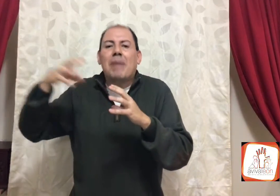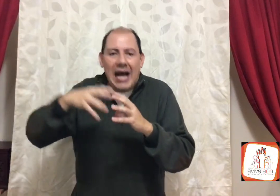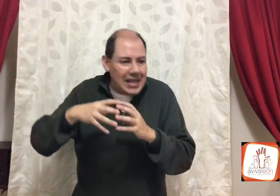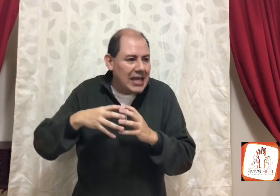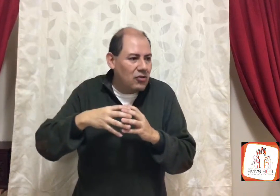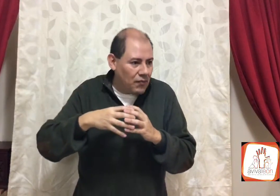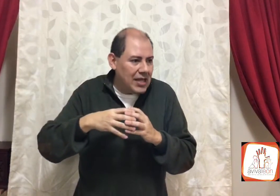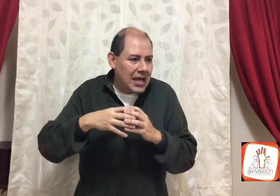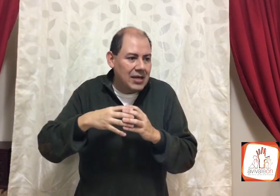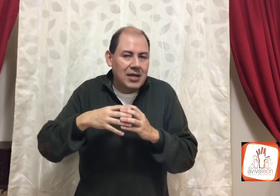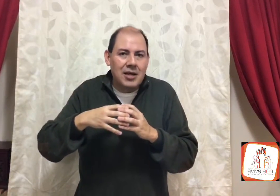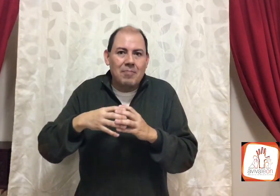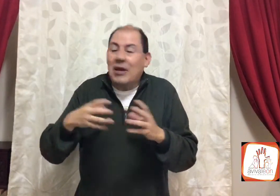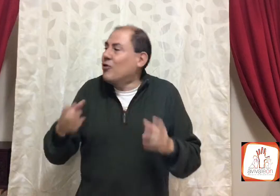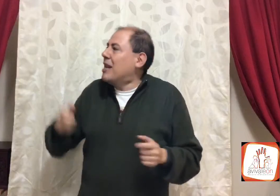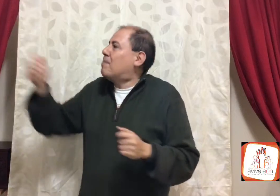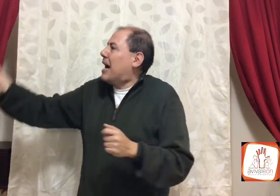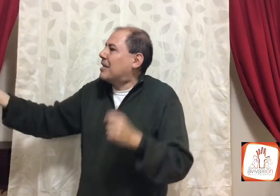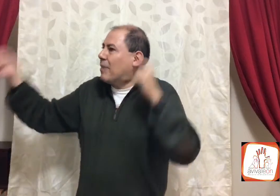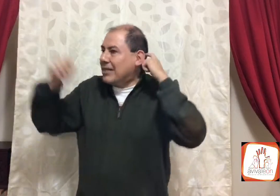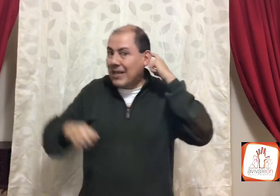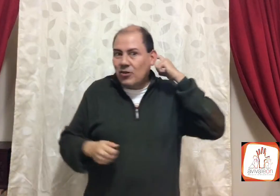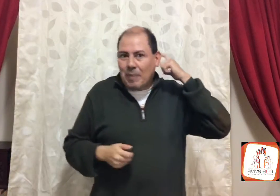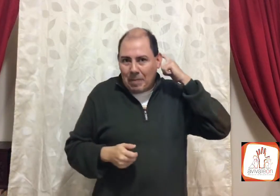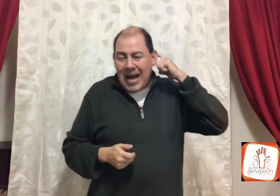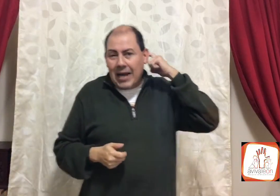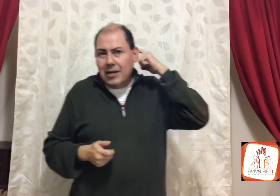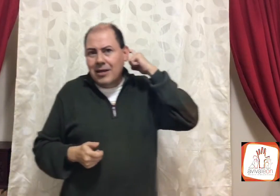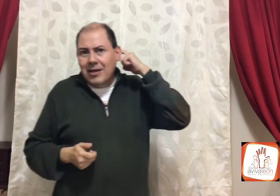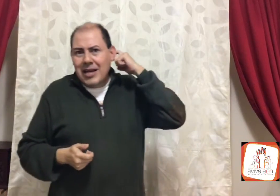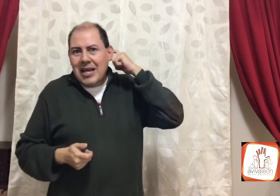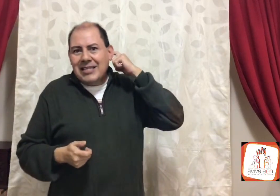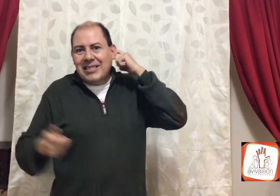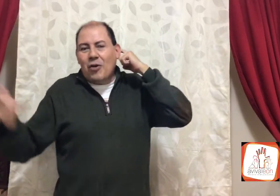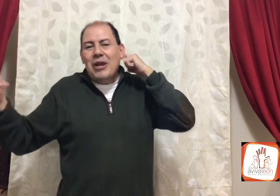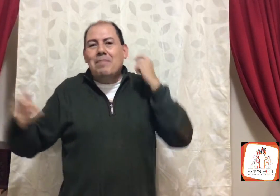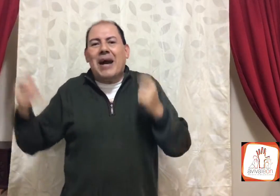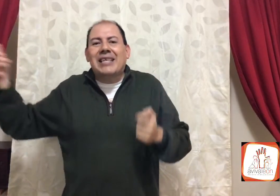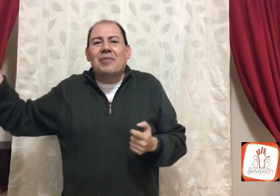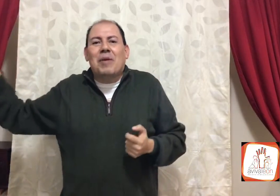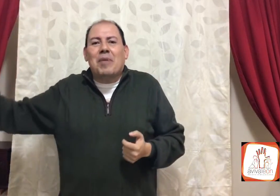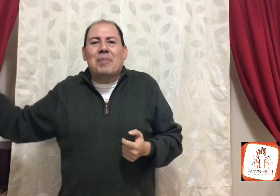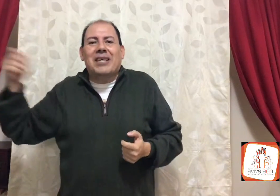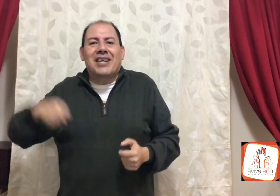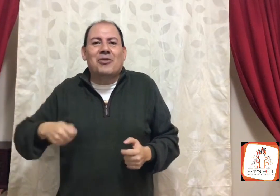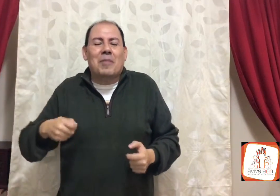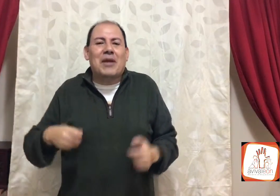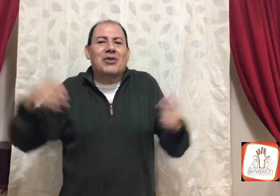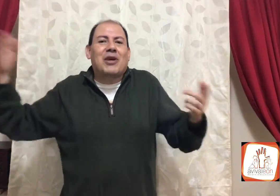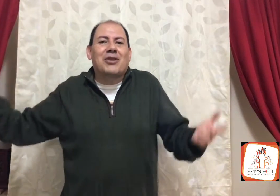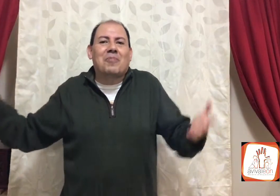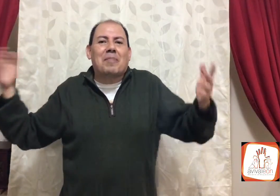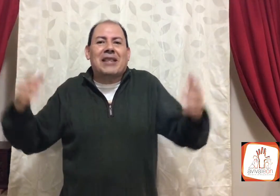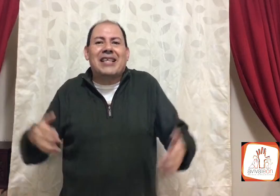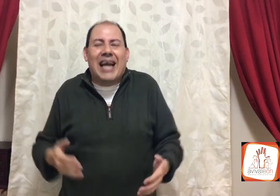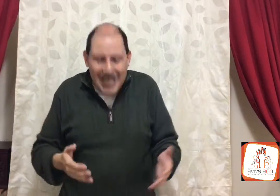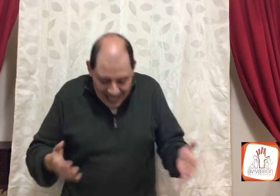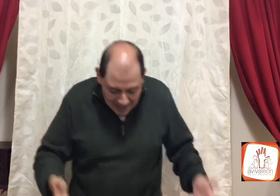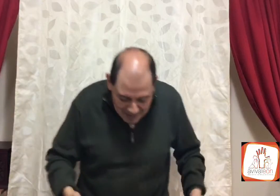padre en tu vida, pero no le pagas para ser tu papá? ¿Cómo le pagas a un papá para ser tu papá? Entonces, cuando tu papá te diga, ya me